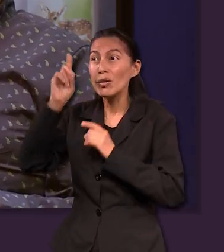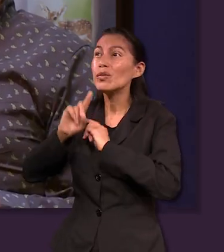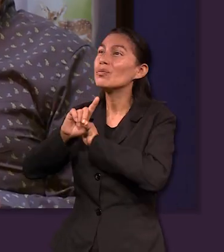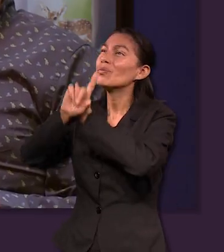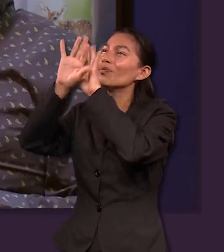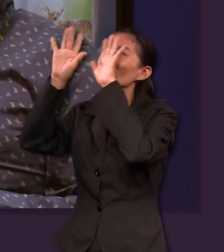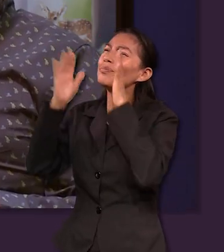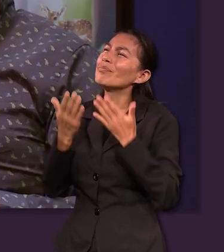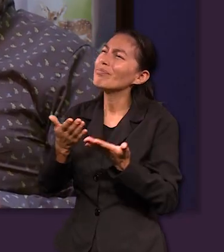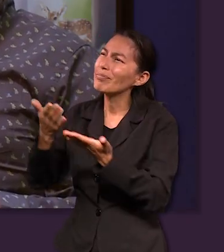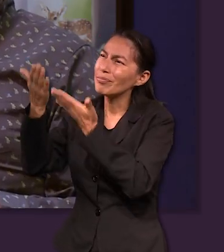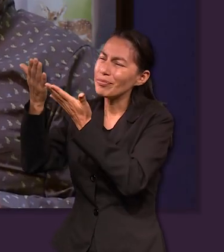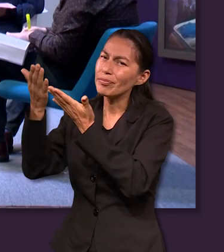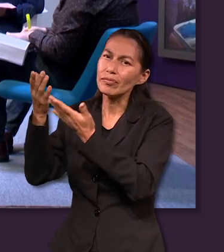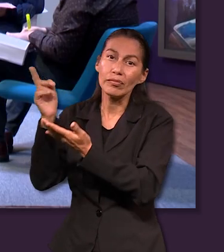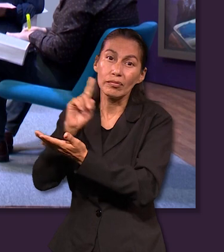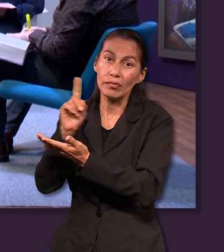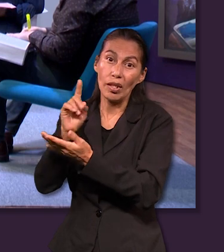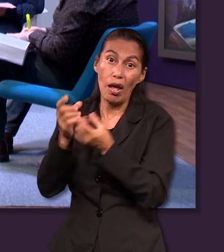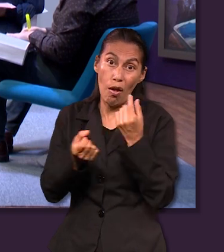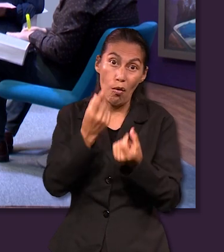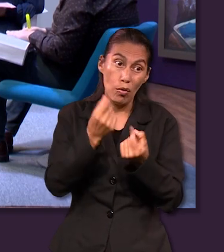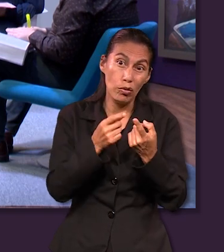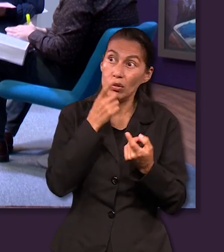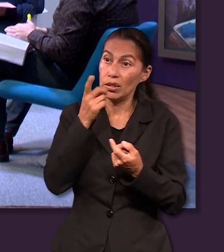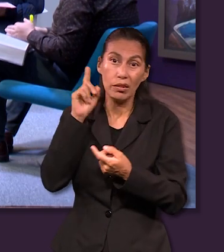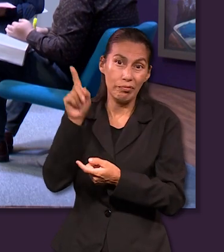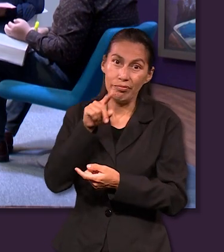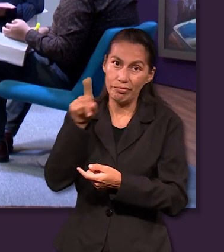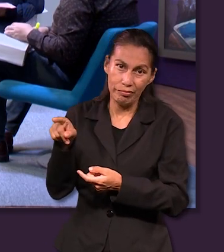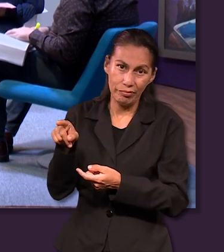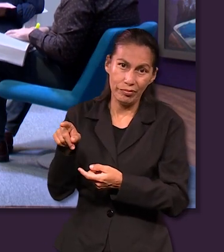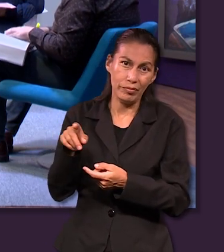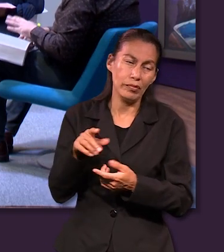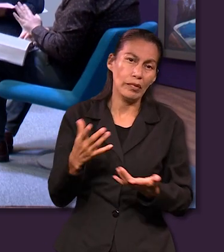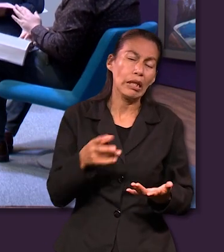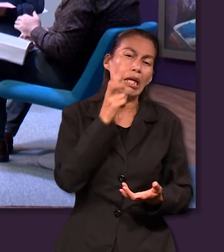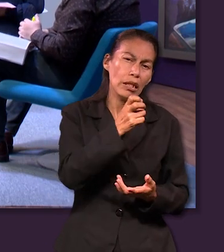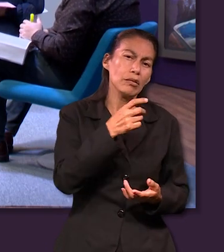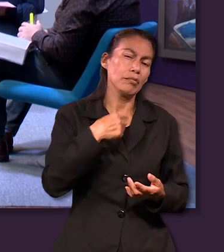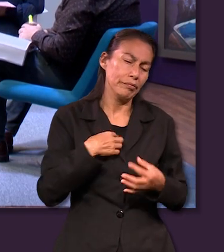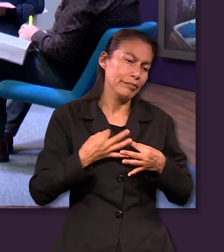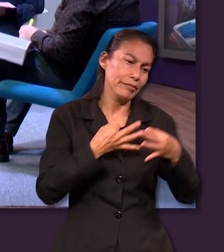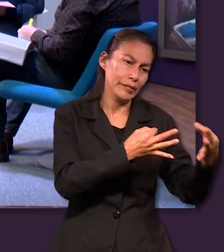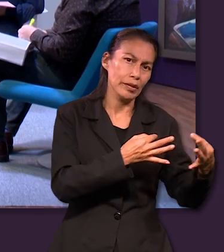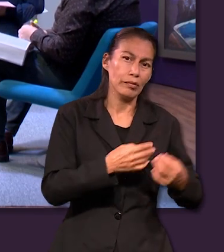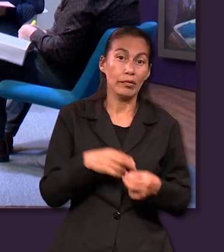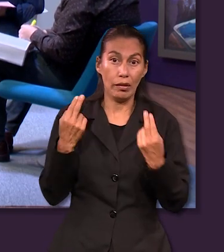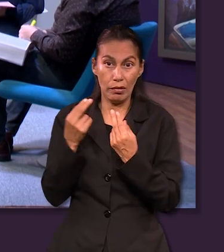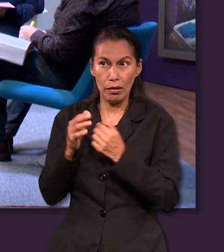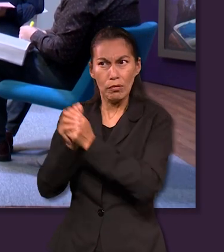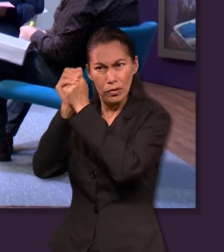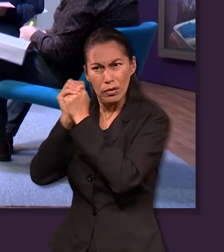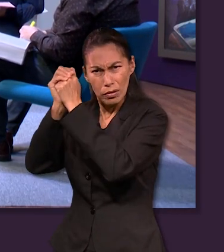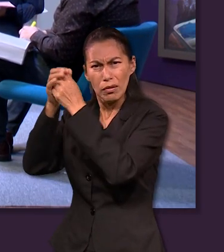que no glorifique a Dios porque no lo contempla como existente ¿no? entonces para mí esa sería una de las actuales